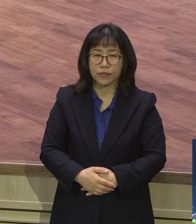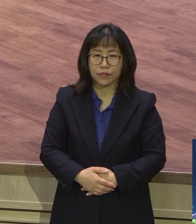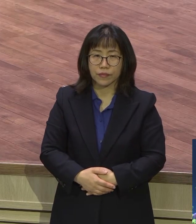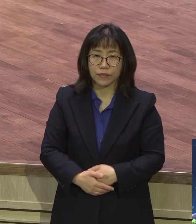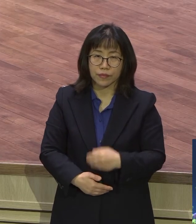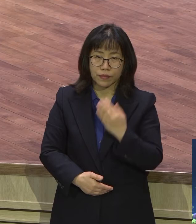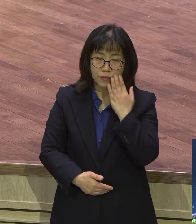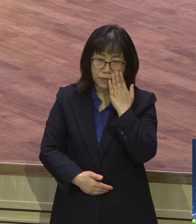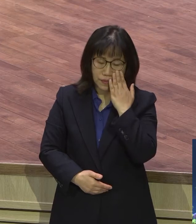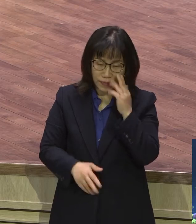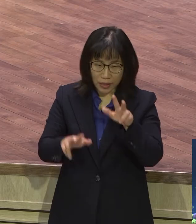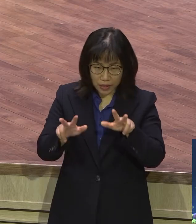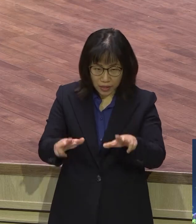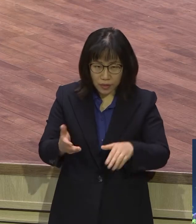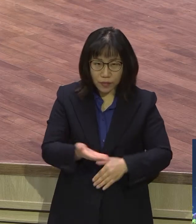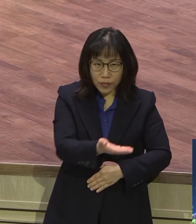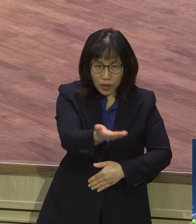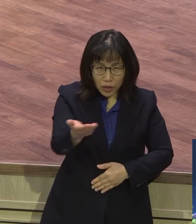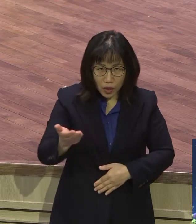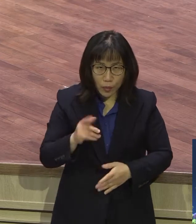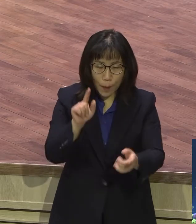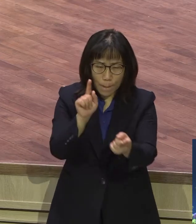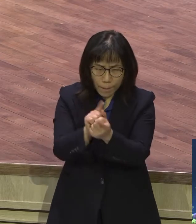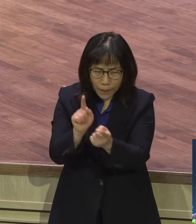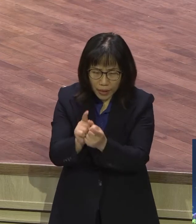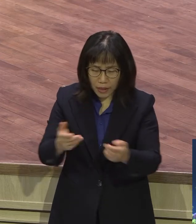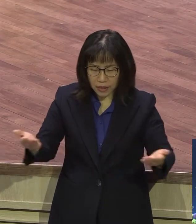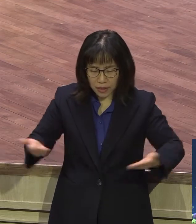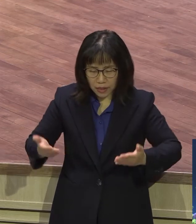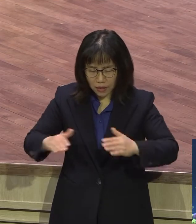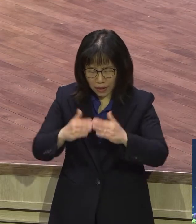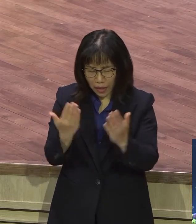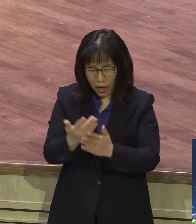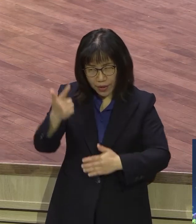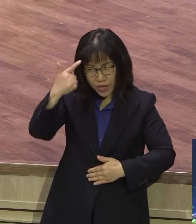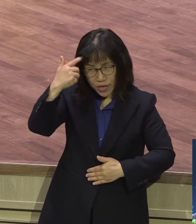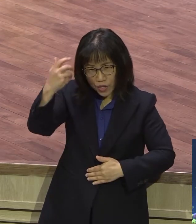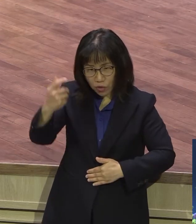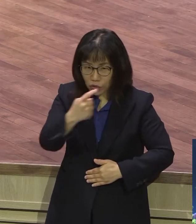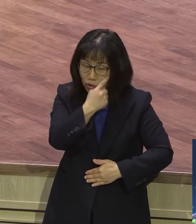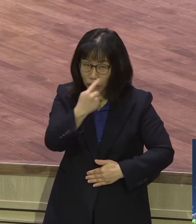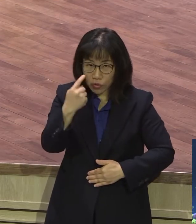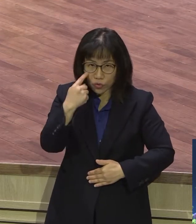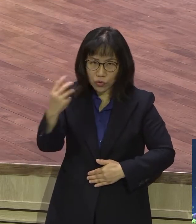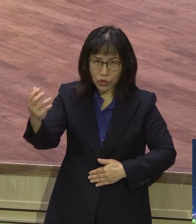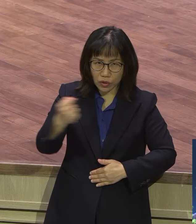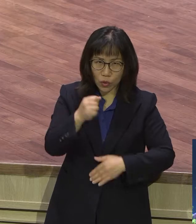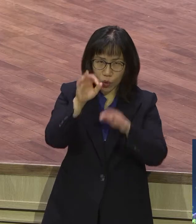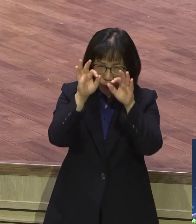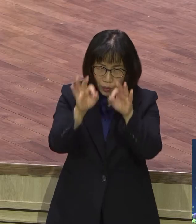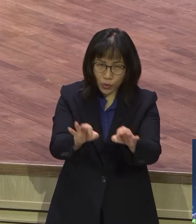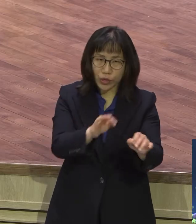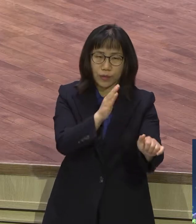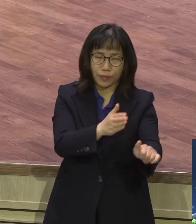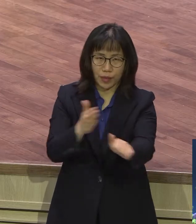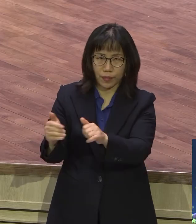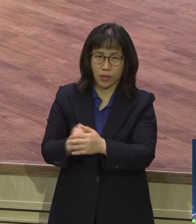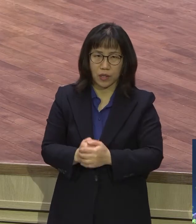일어난 일들에 영적으로 보시기 바랍니다 감정적으로 보고 인간적으로 보고 인본적으로 보면 거기는 사단이